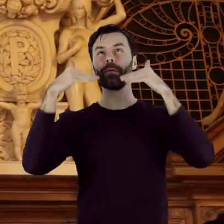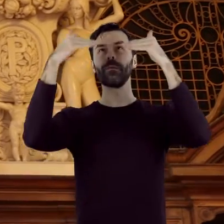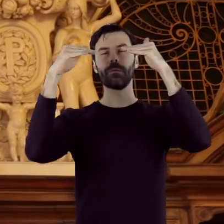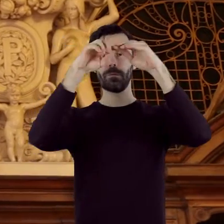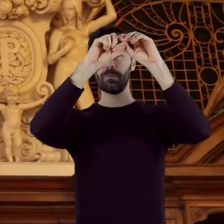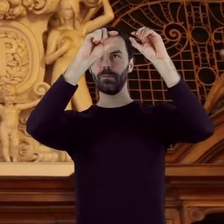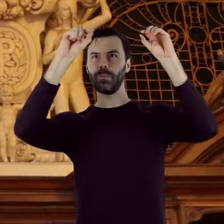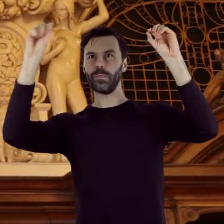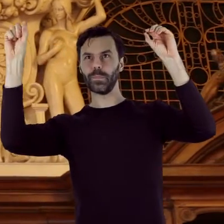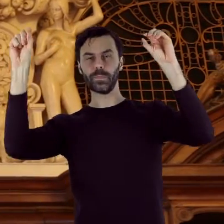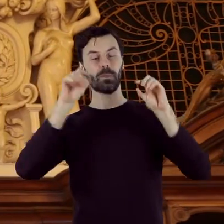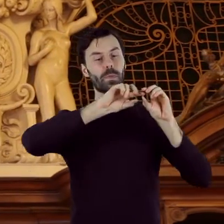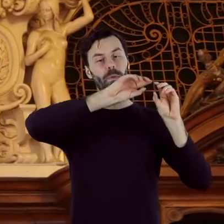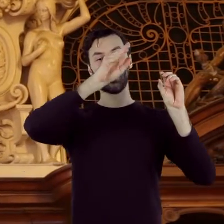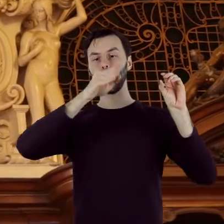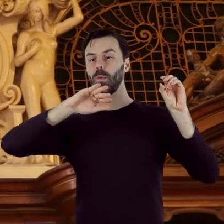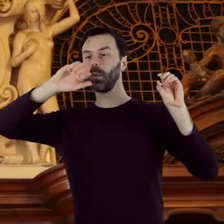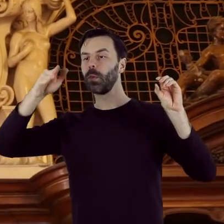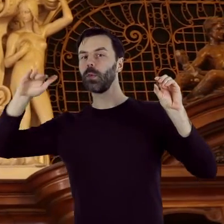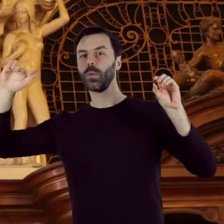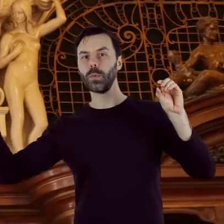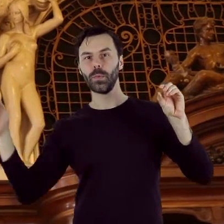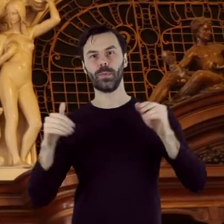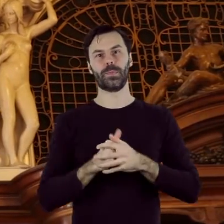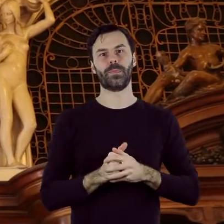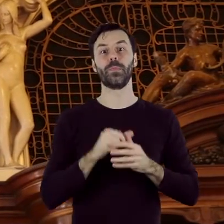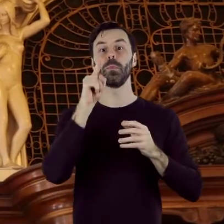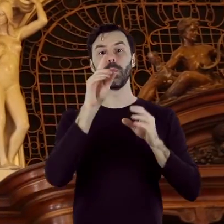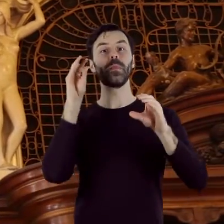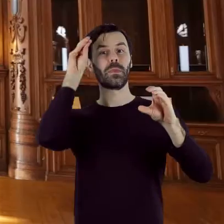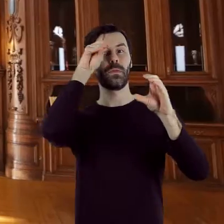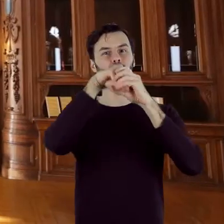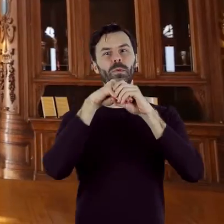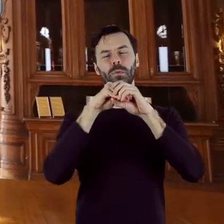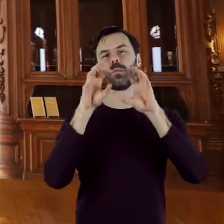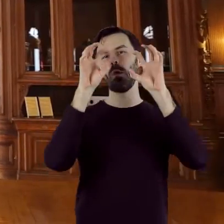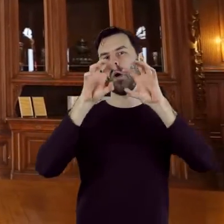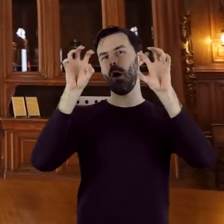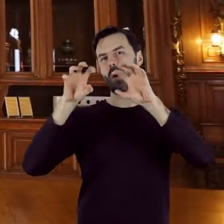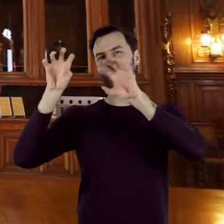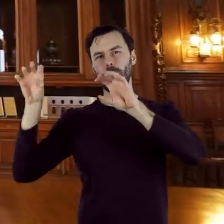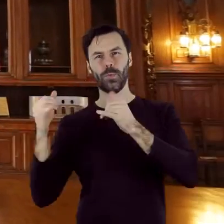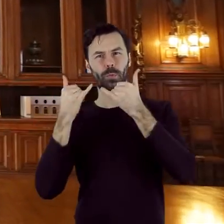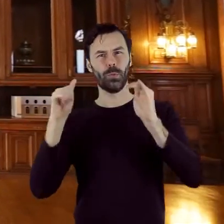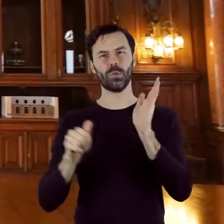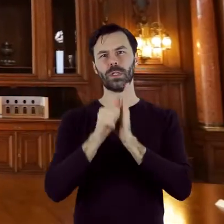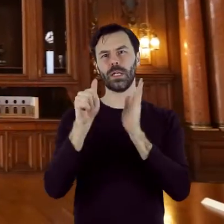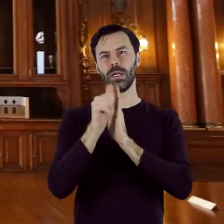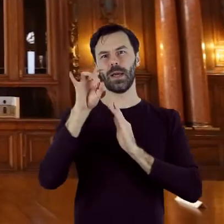fryz, oddzielony od dolnej partii rozwalowanym gzynsem. Na jego dekoracje składają się rzeźby z polerowanego